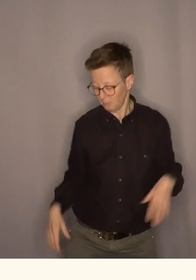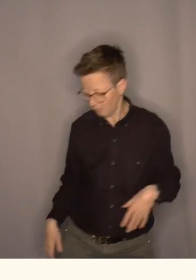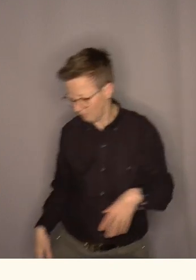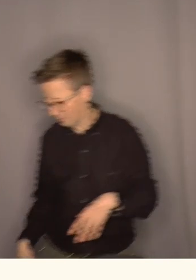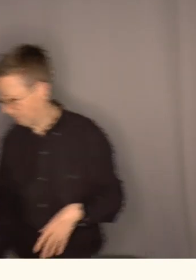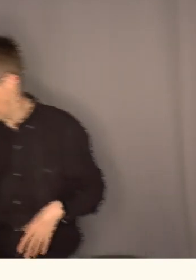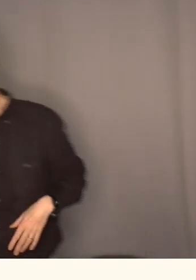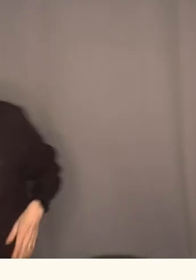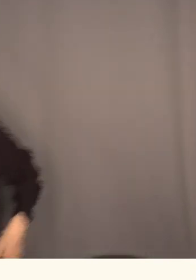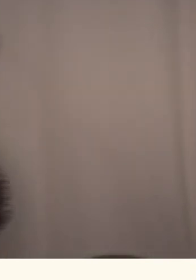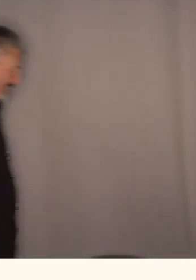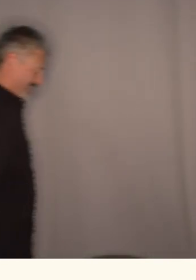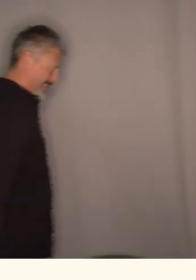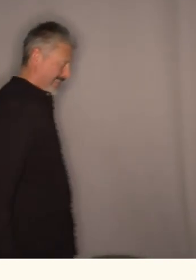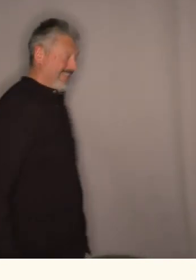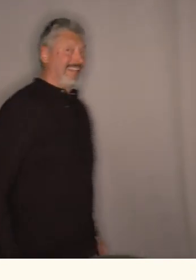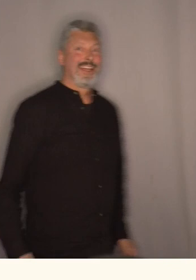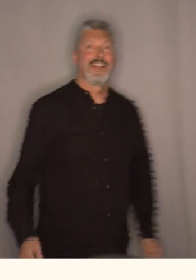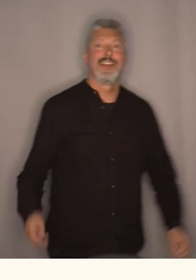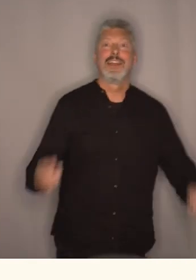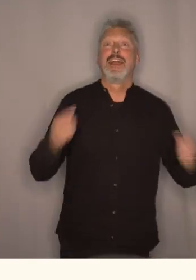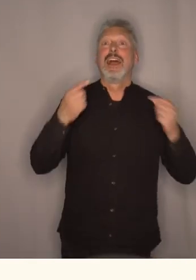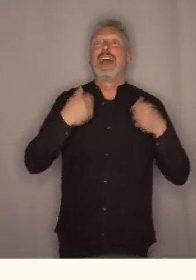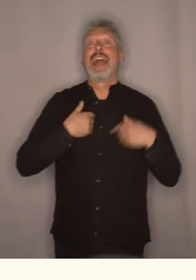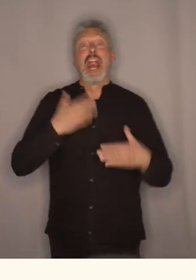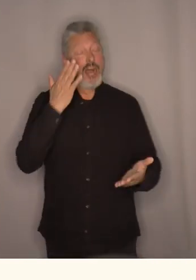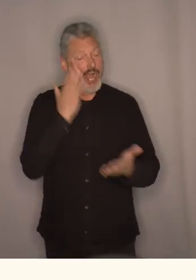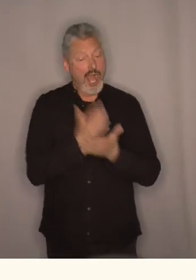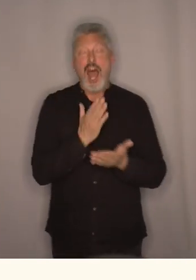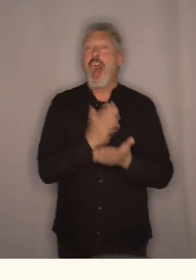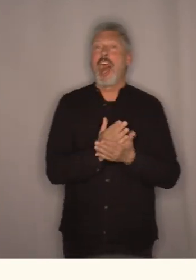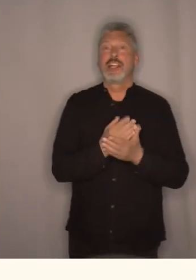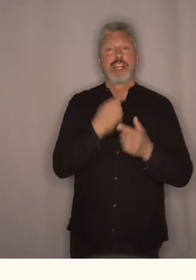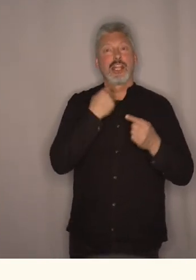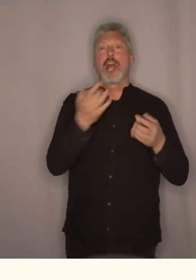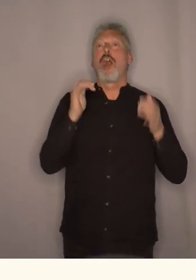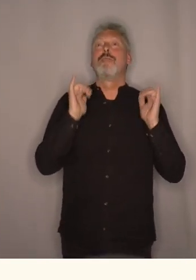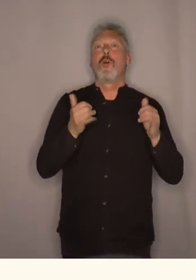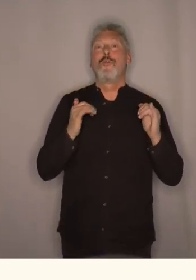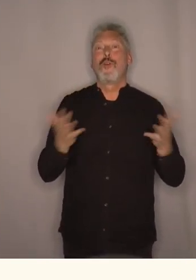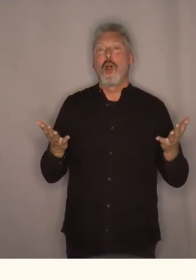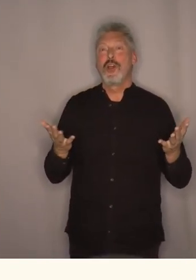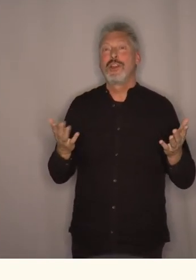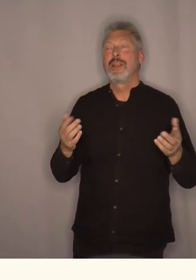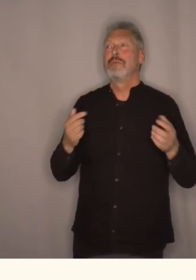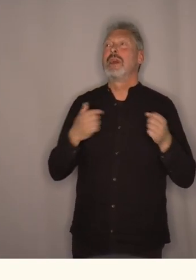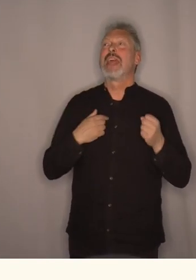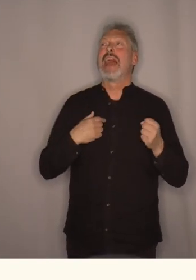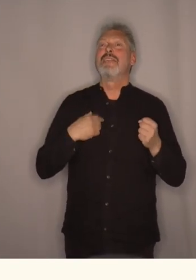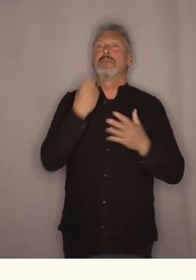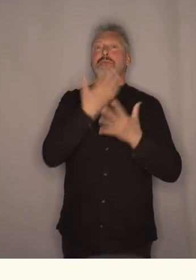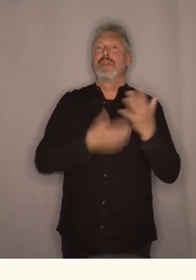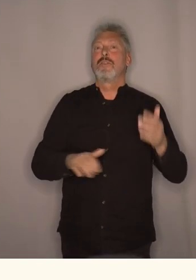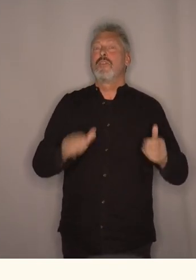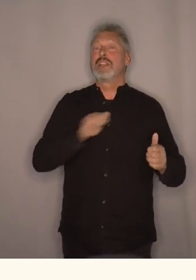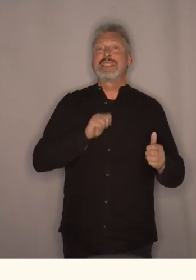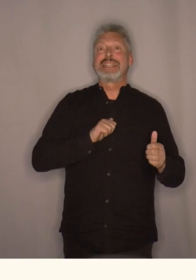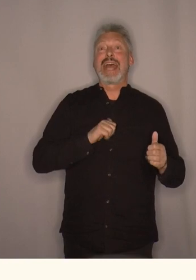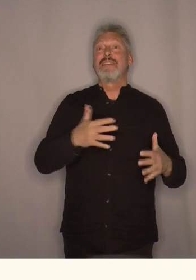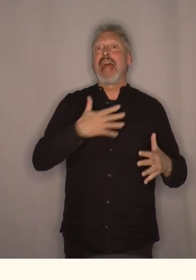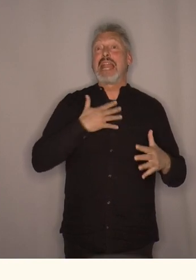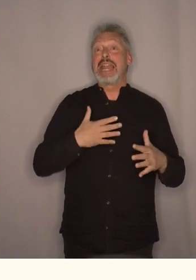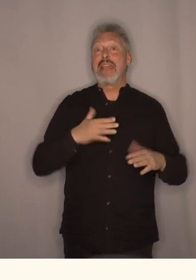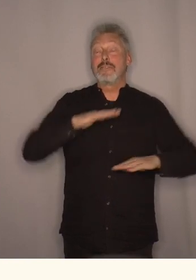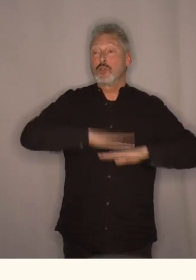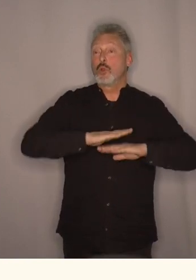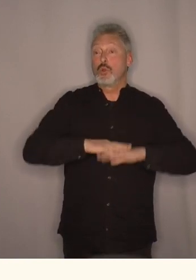jeg har allerede begrunnet hvorfor vi må gjøre det men jeg har lyst til å utvordere litt fordi selve livsgrunnlaget vårt det er noe